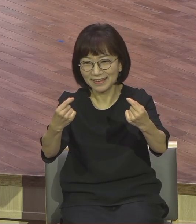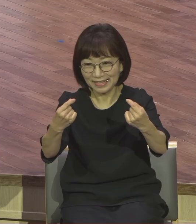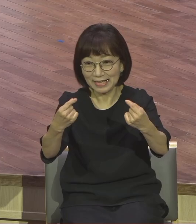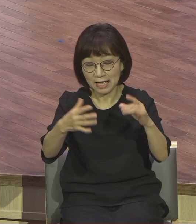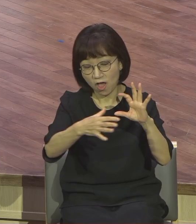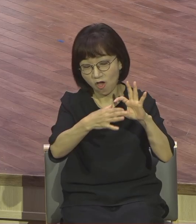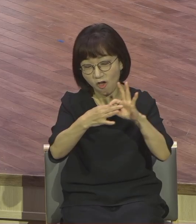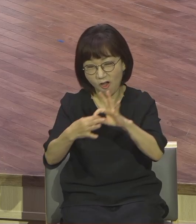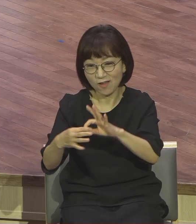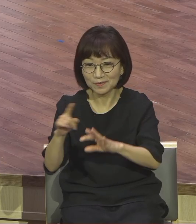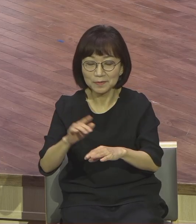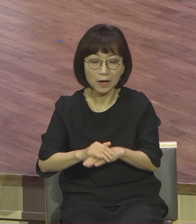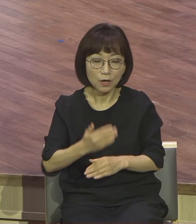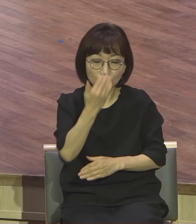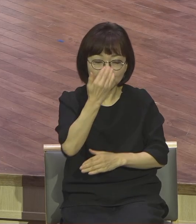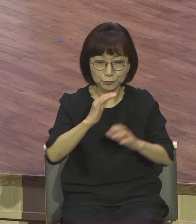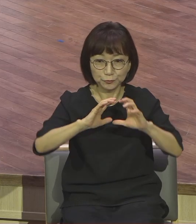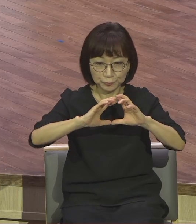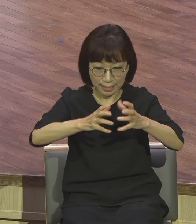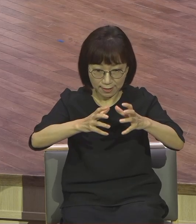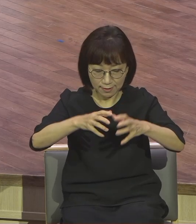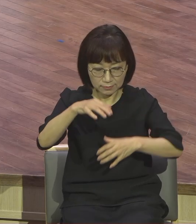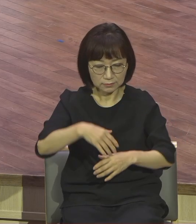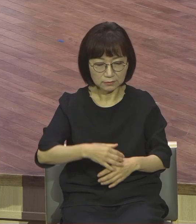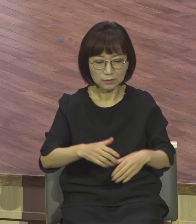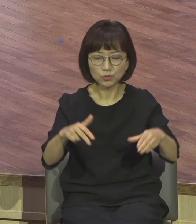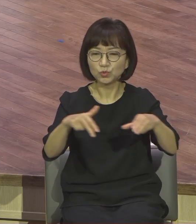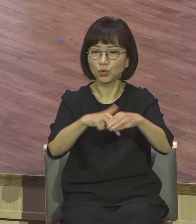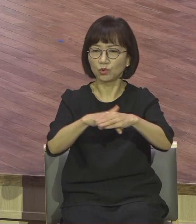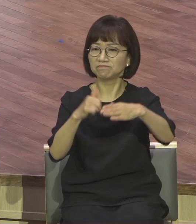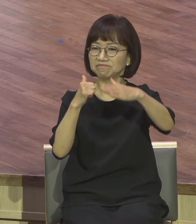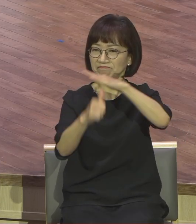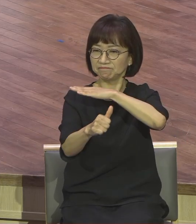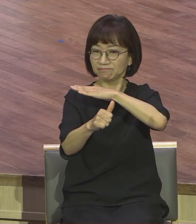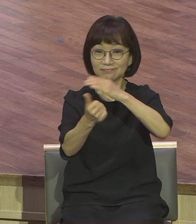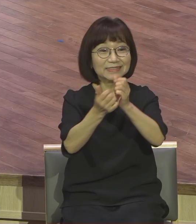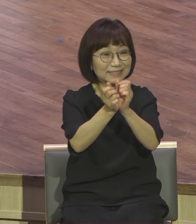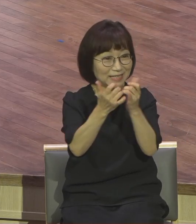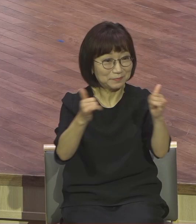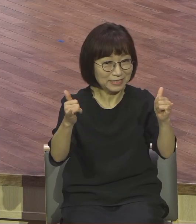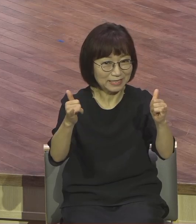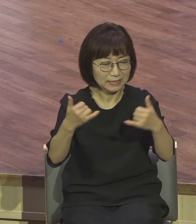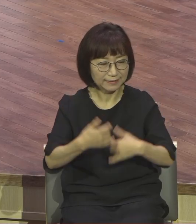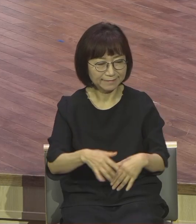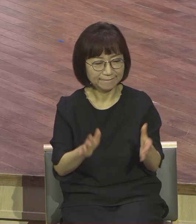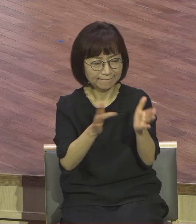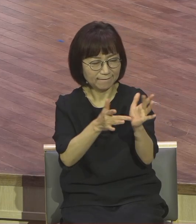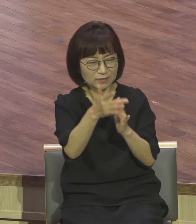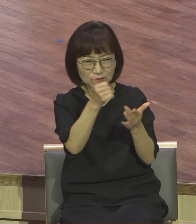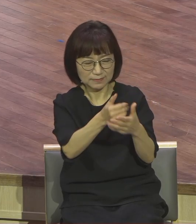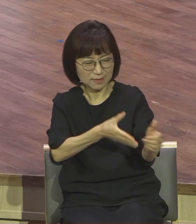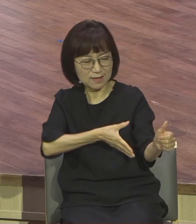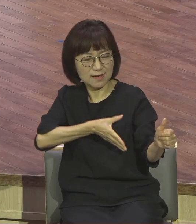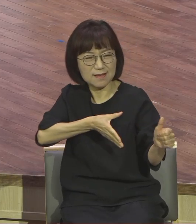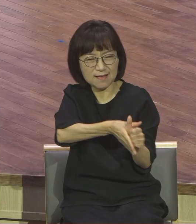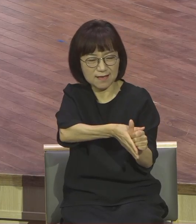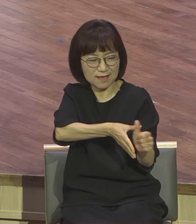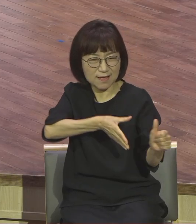유대의 종교 지도자들이 계속해서 예수님을 지금 공경에 빠뜨리기 위해서